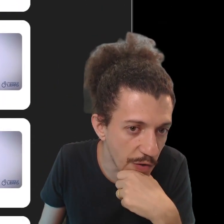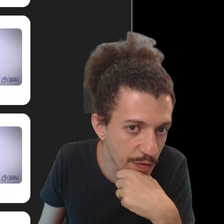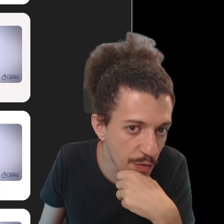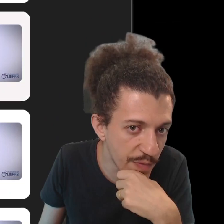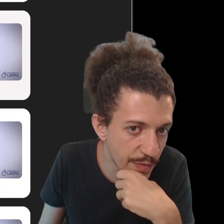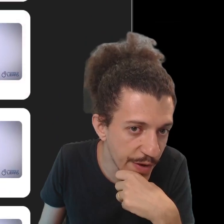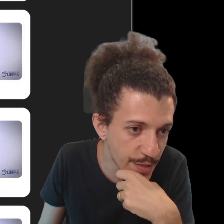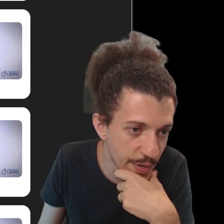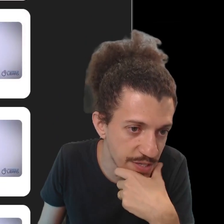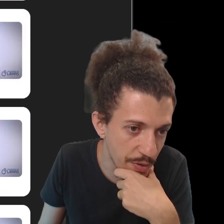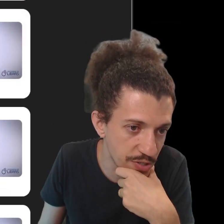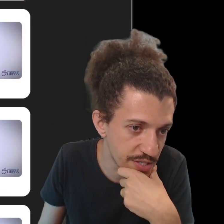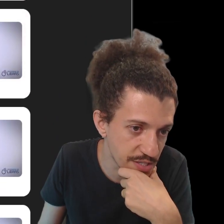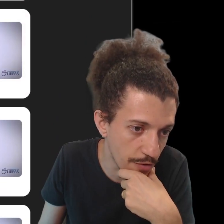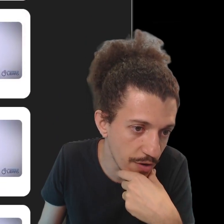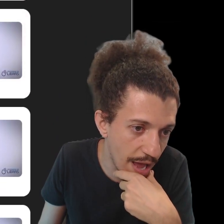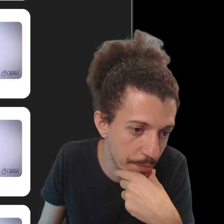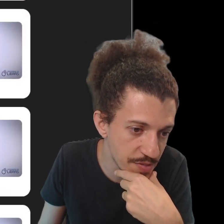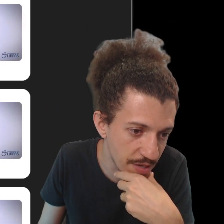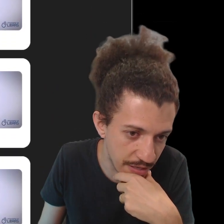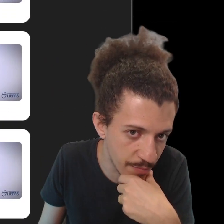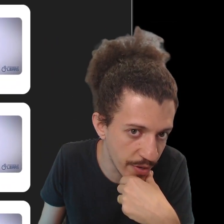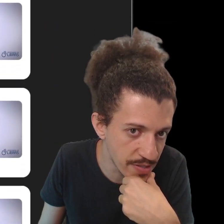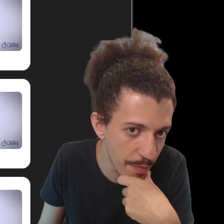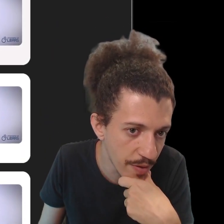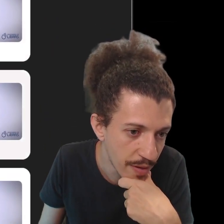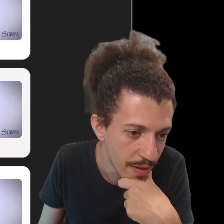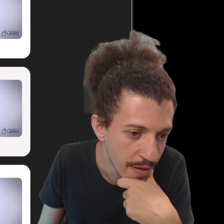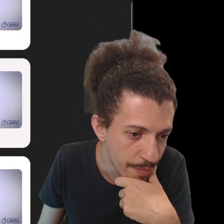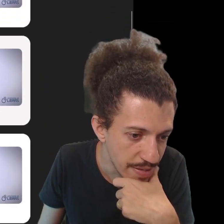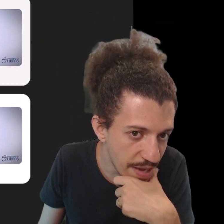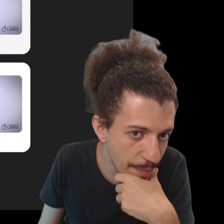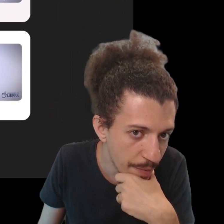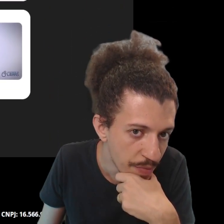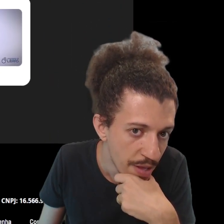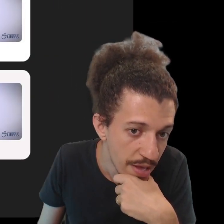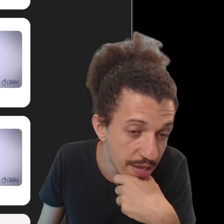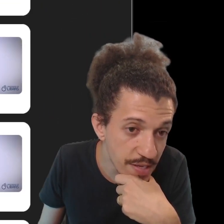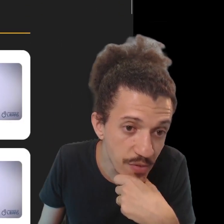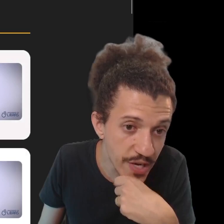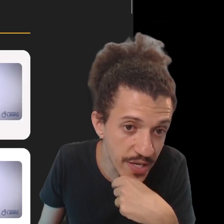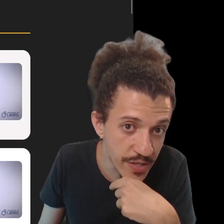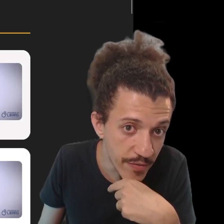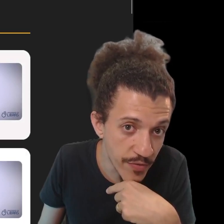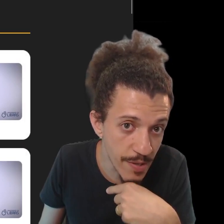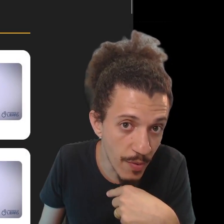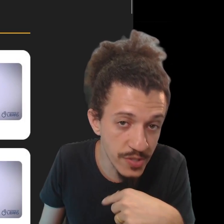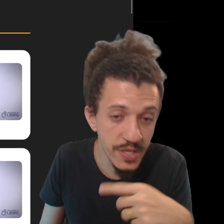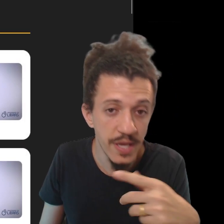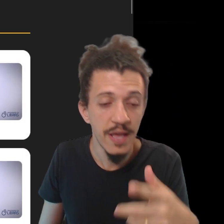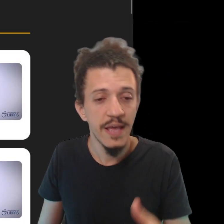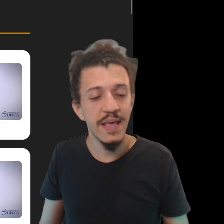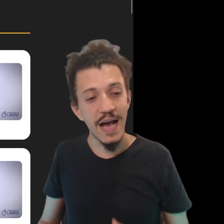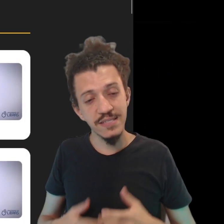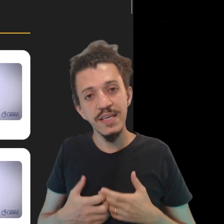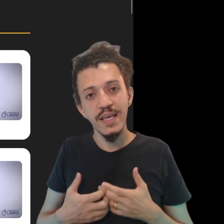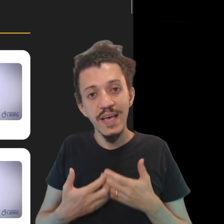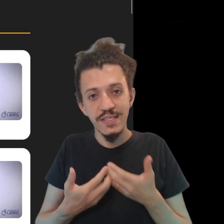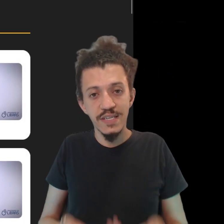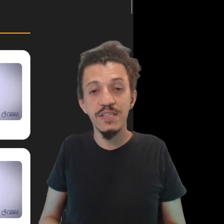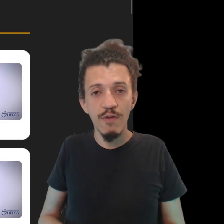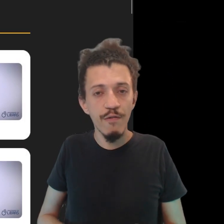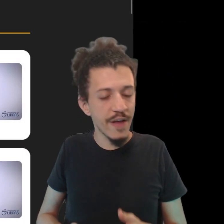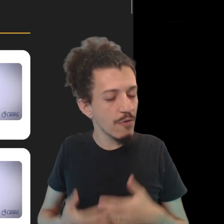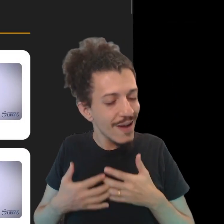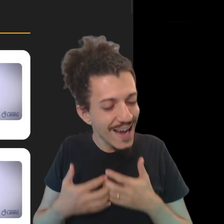você já tinha salvo com favorito, por exemplo, ou já tinha salvo lápis, por exemplo, percebe? E assim por diante, você pode assim